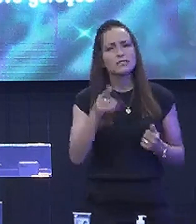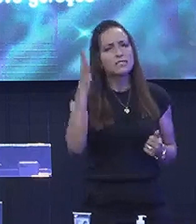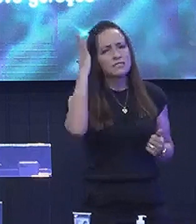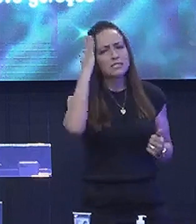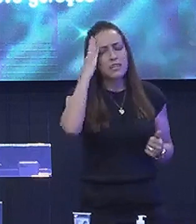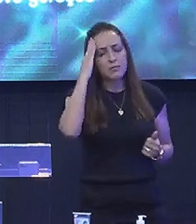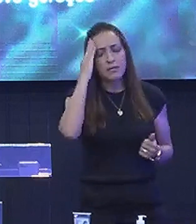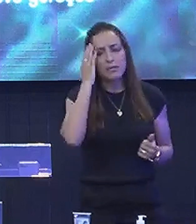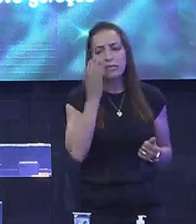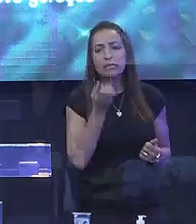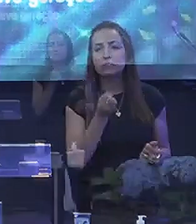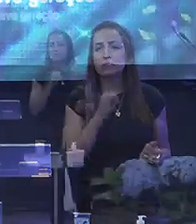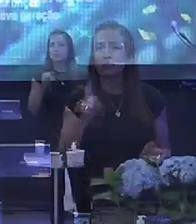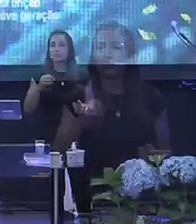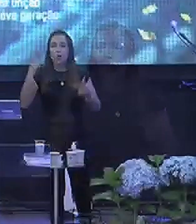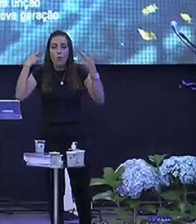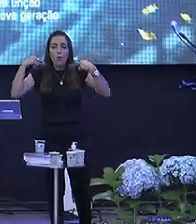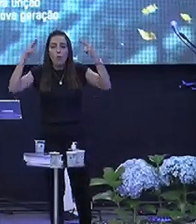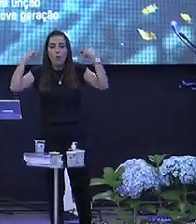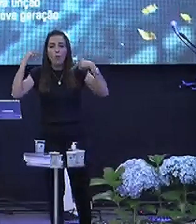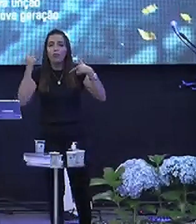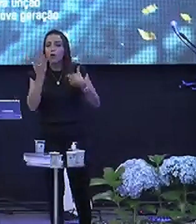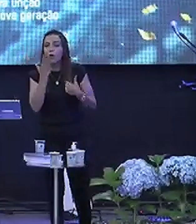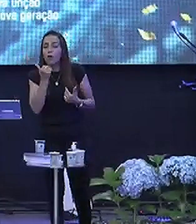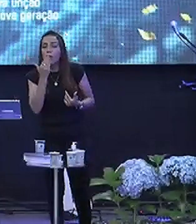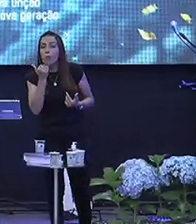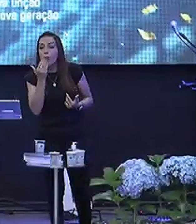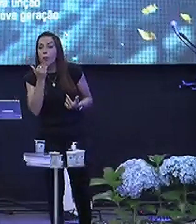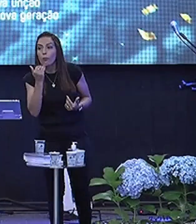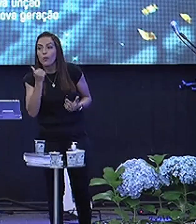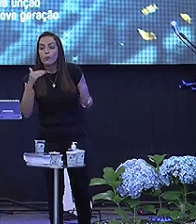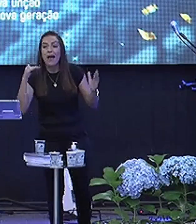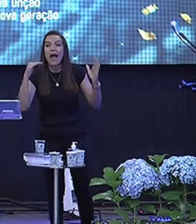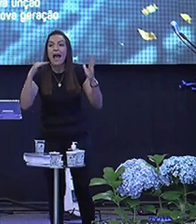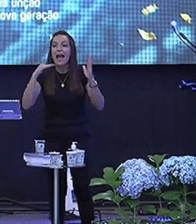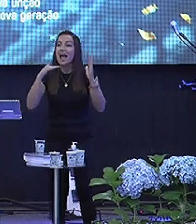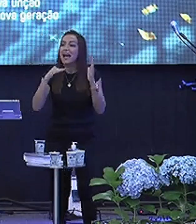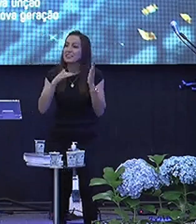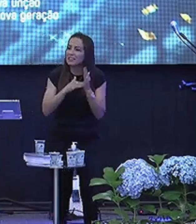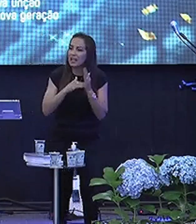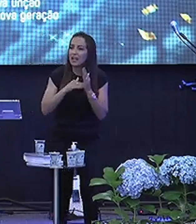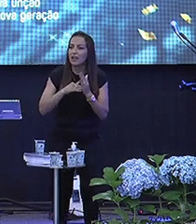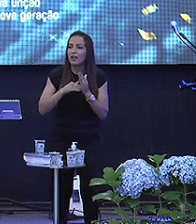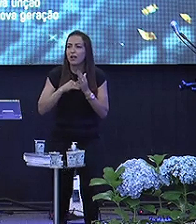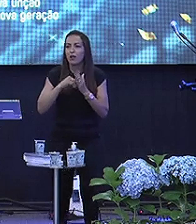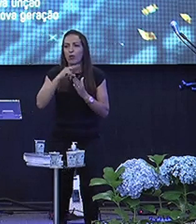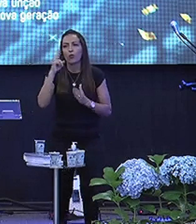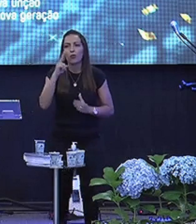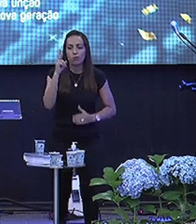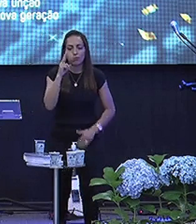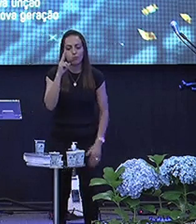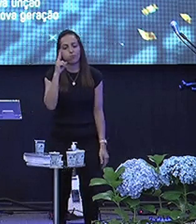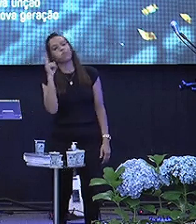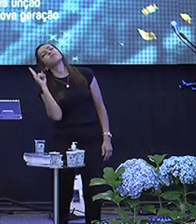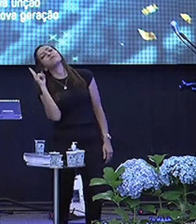Que se você deixar uma ovelha Num pasto Ela vai comer Até Desmaiar Ela não para de